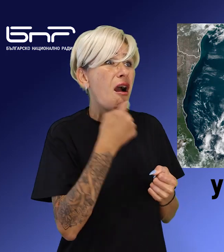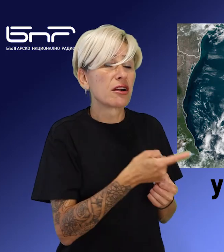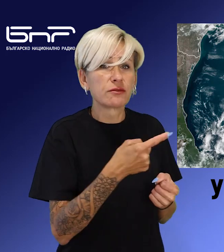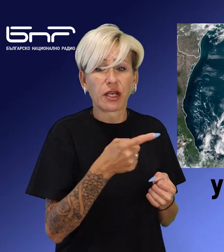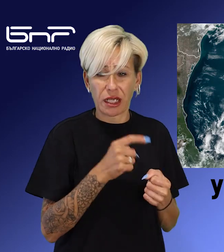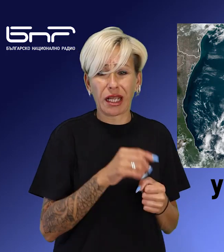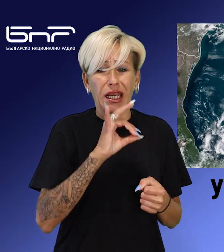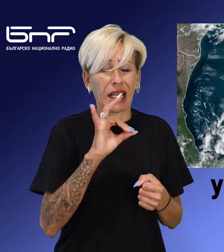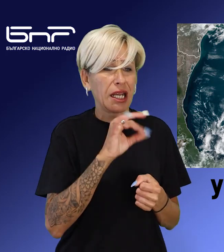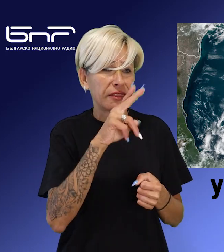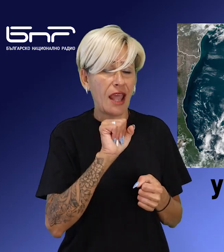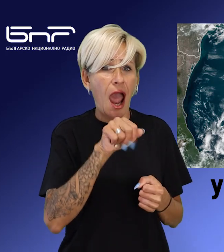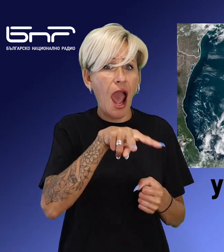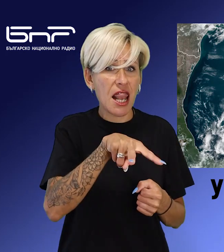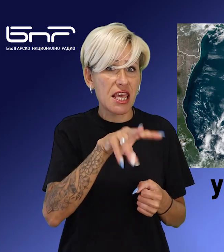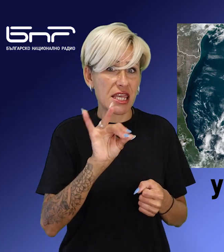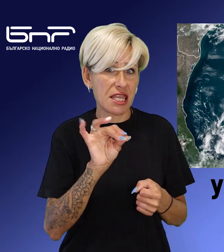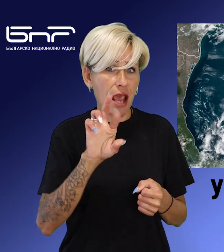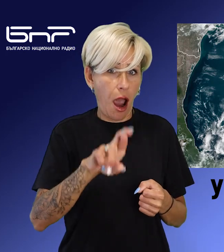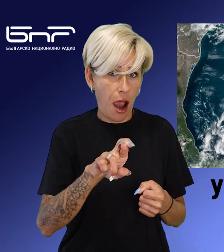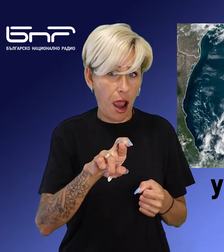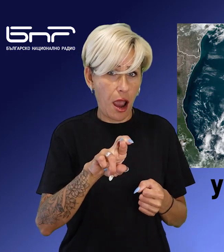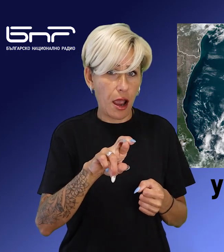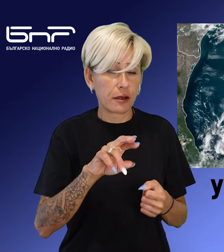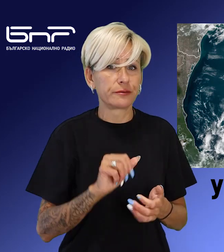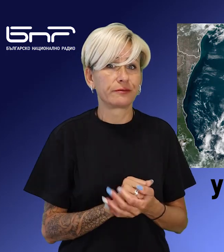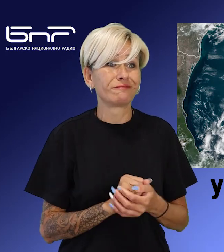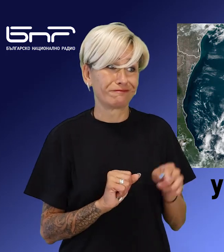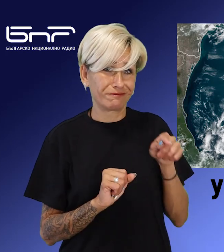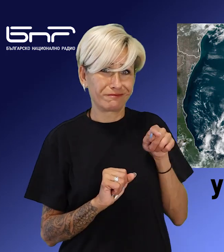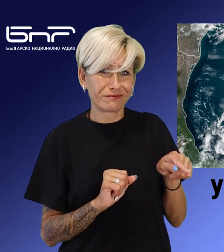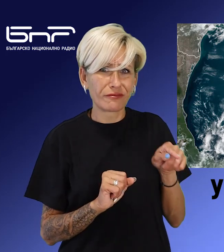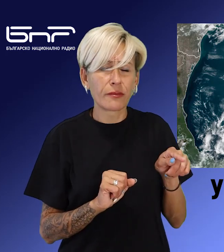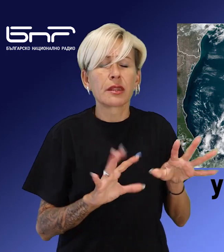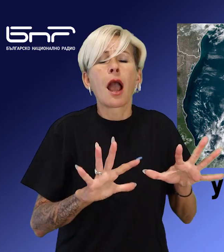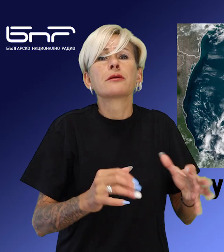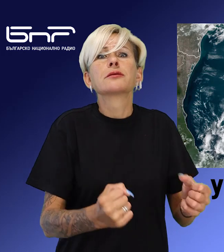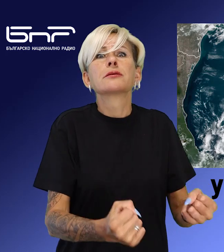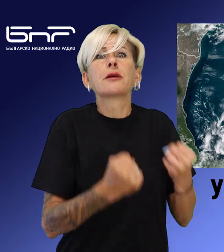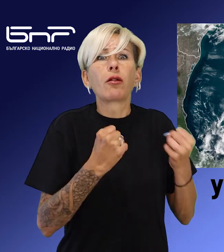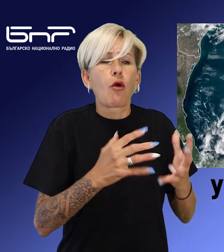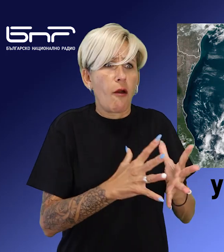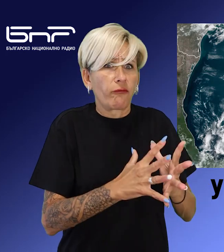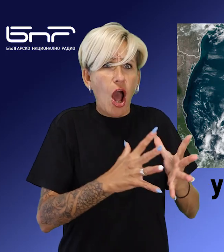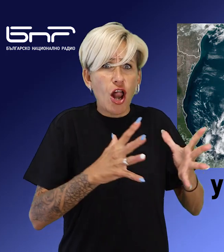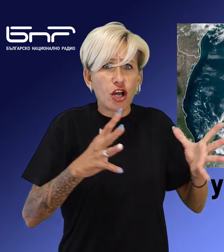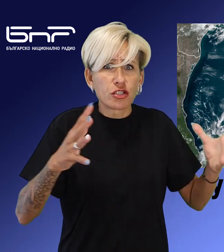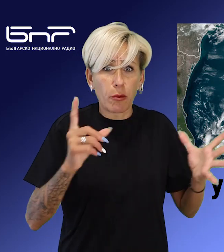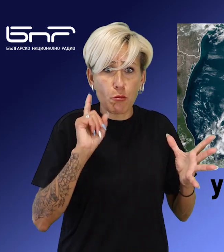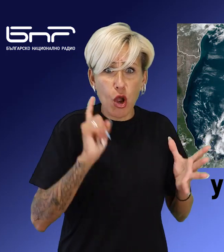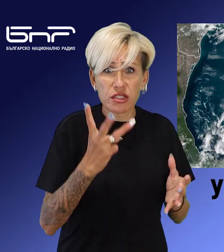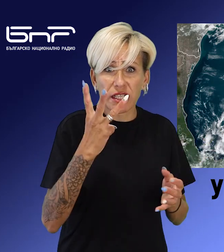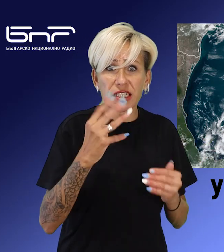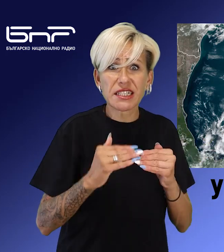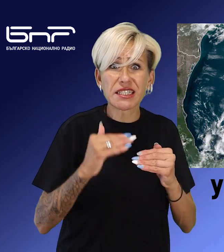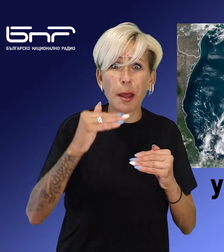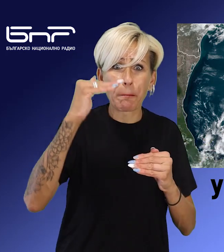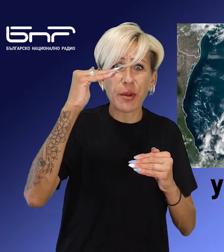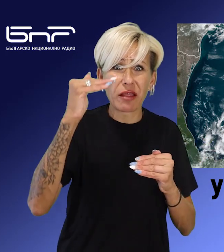залив. Метеоролозите очакват с приближаването му към сушата неговата сила да нарасне до четвърта степен с ветрове до над 200 км в